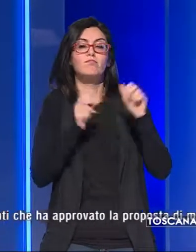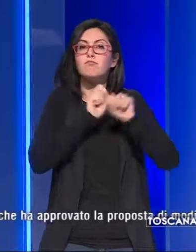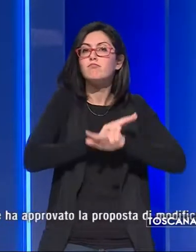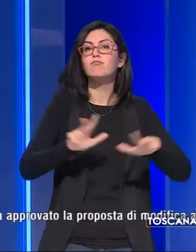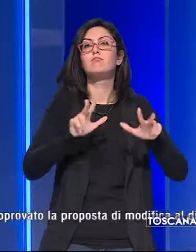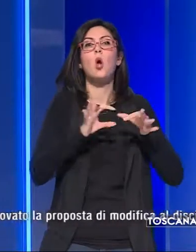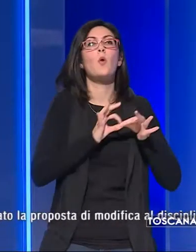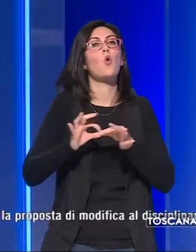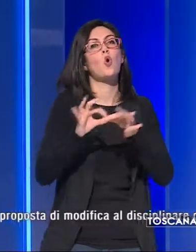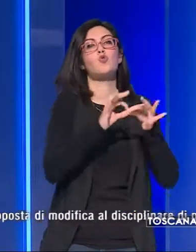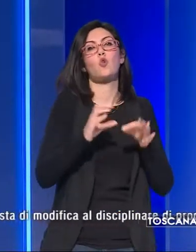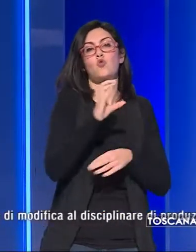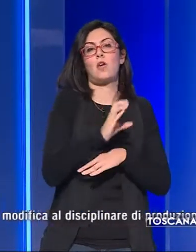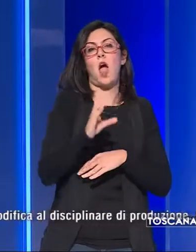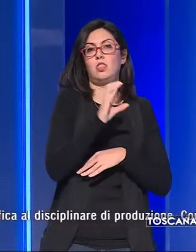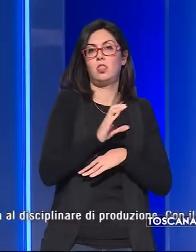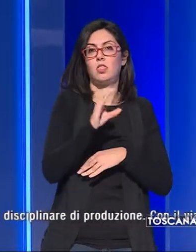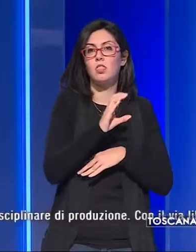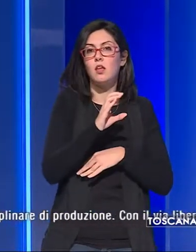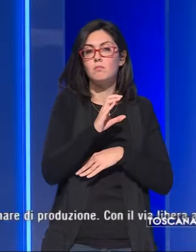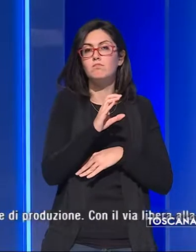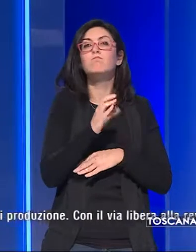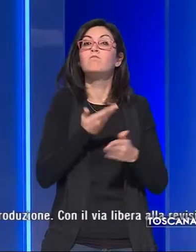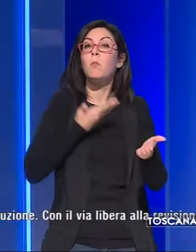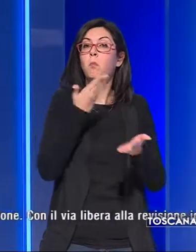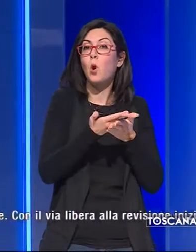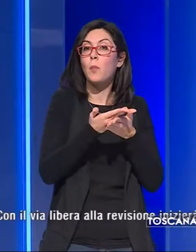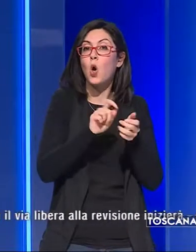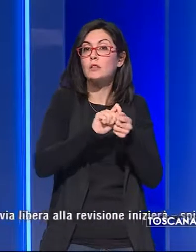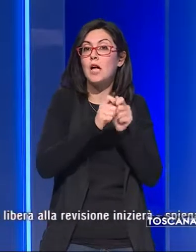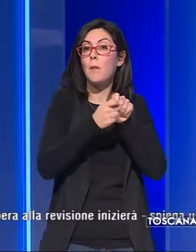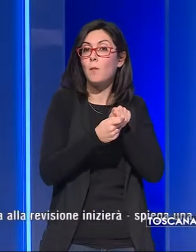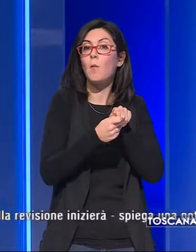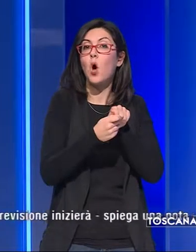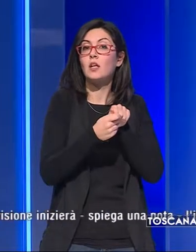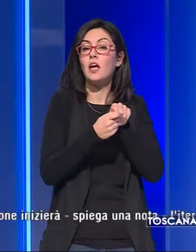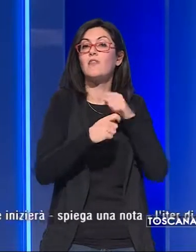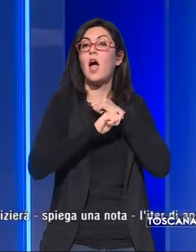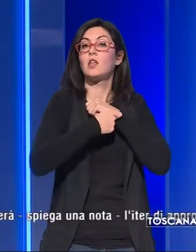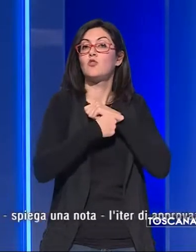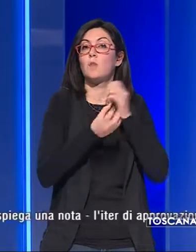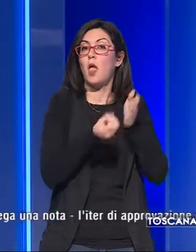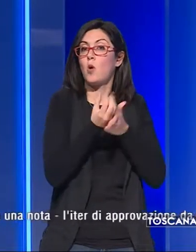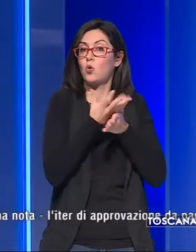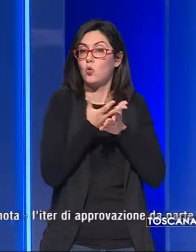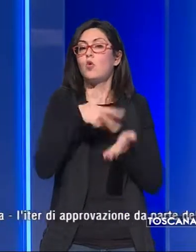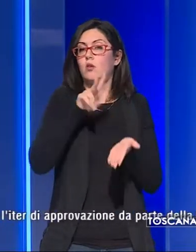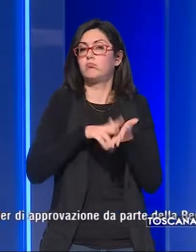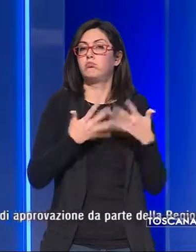il Consorzio Chianti che ha approvato la proposta di modifica al disciplinare di produzione.